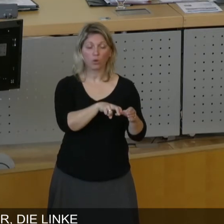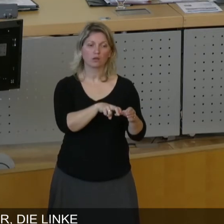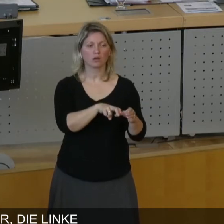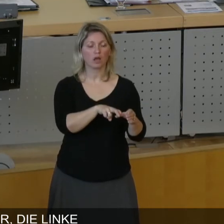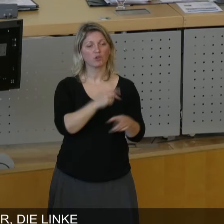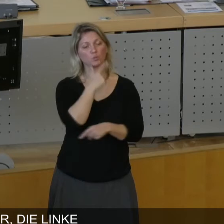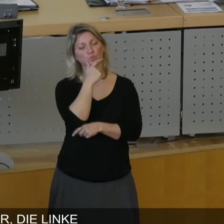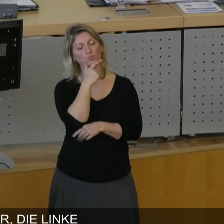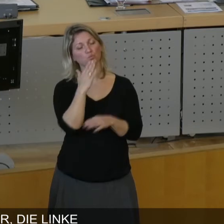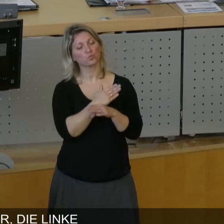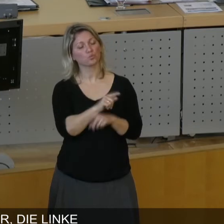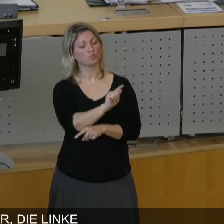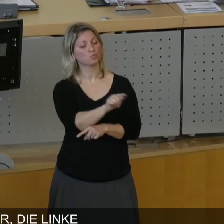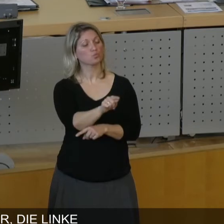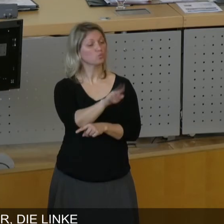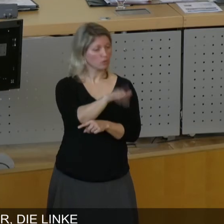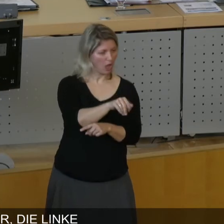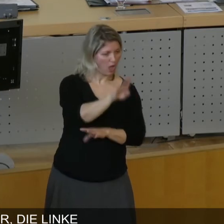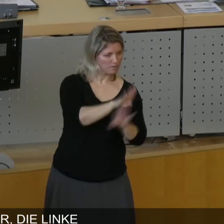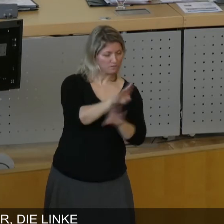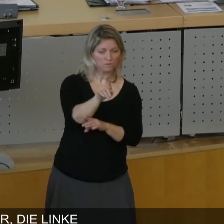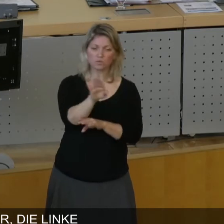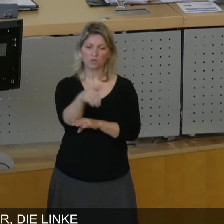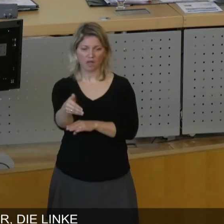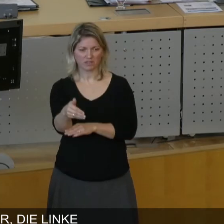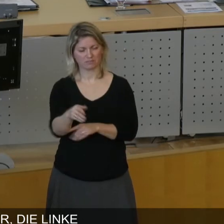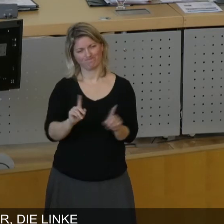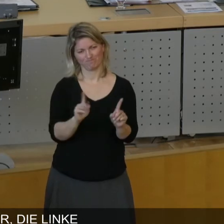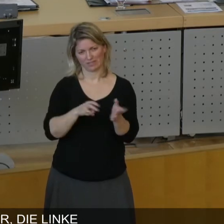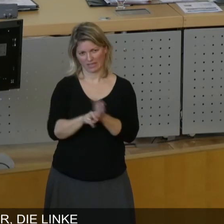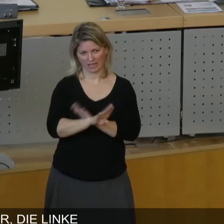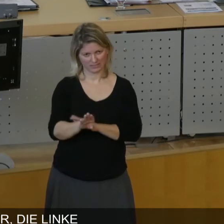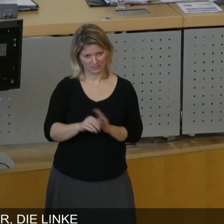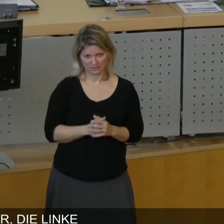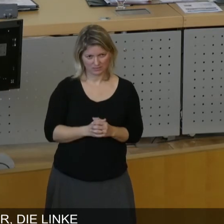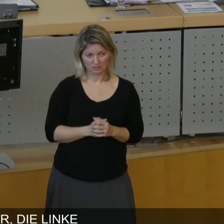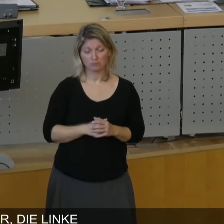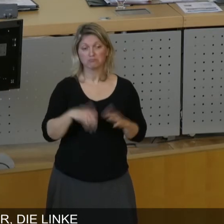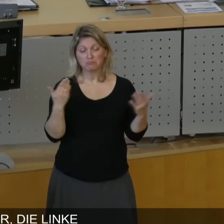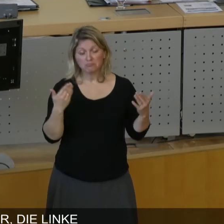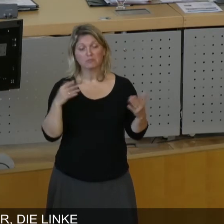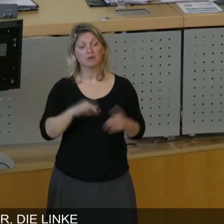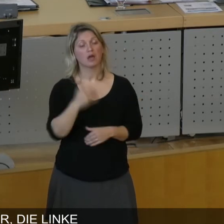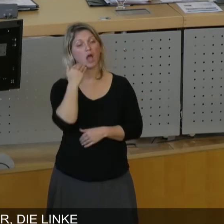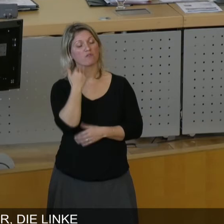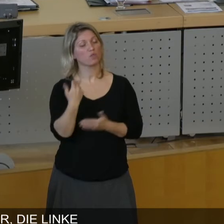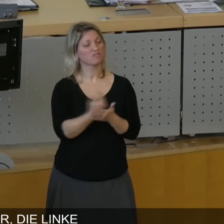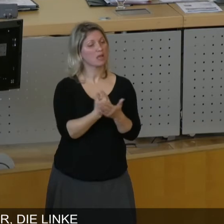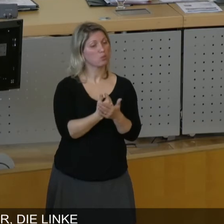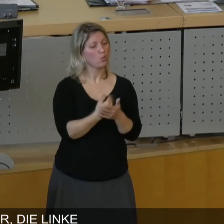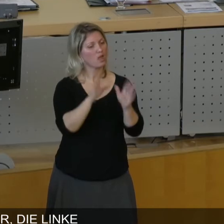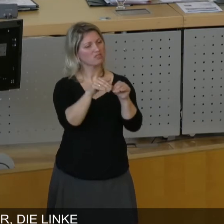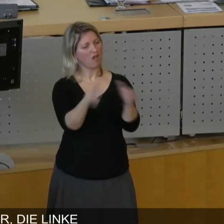Gutsherrenart gewährt werden. Es darf nicht sein, dass erst dann Bürgerbeteiligung, eine Einwohnerversammlung oder wie auch immer gewährt wird,